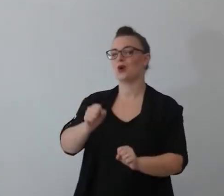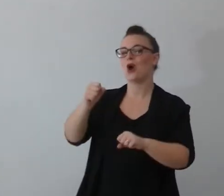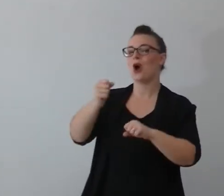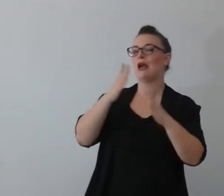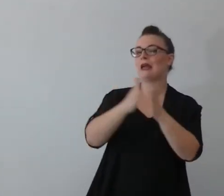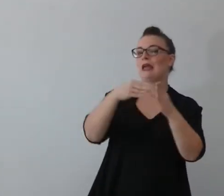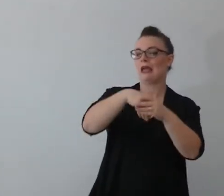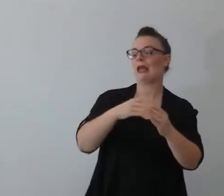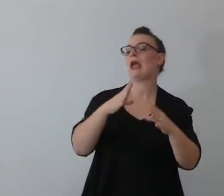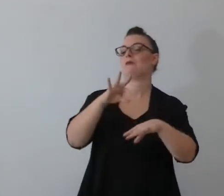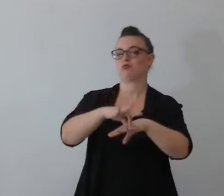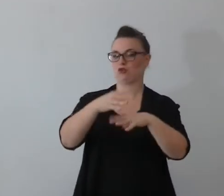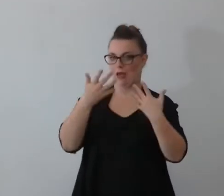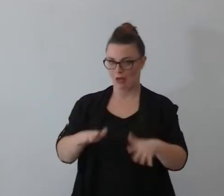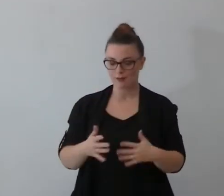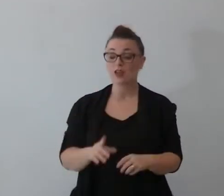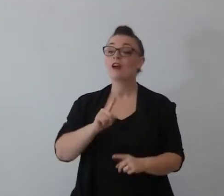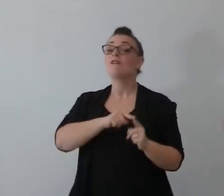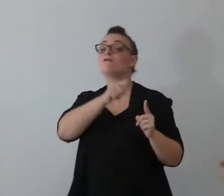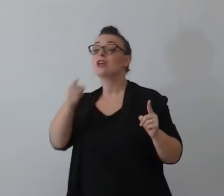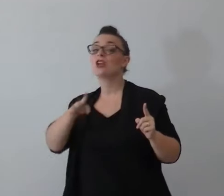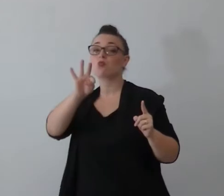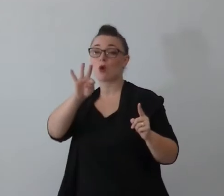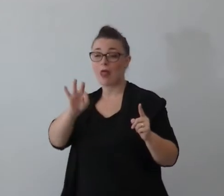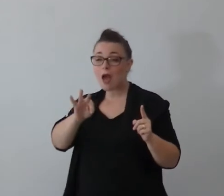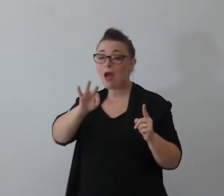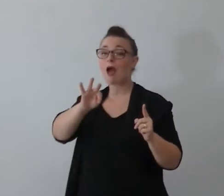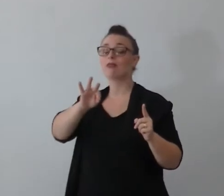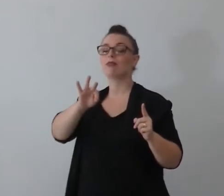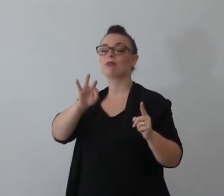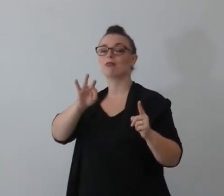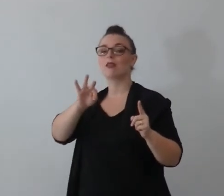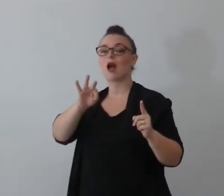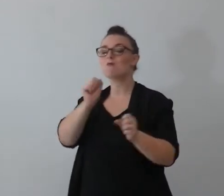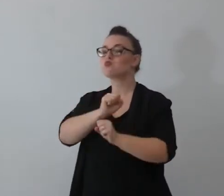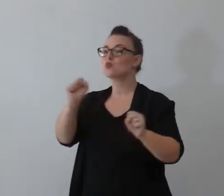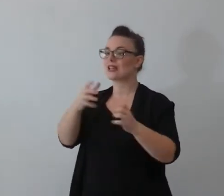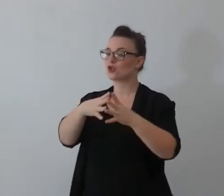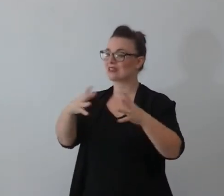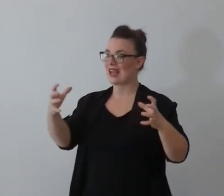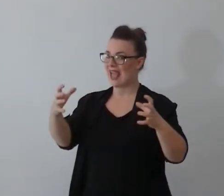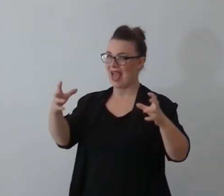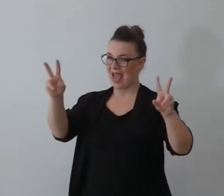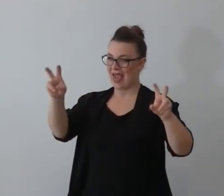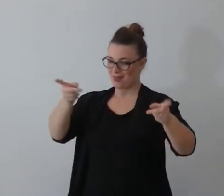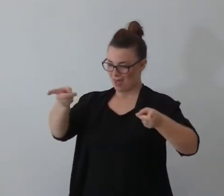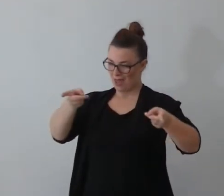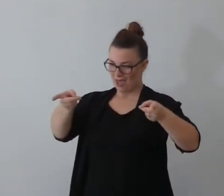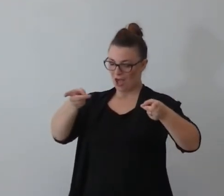40 e 50 c'è la guerra, la ricostruzione arriviamo al boom industriale il boom industriale che cosa